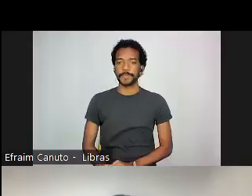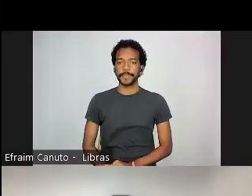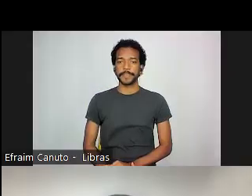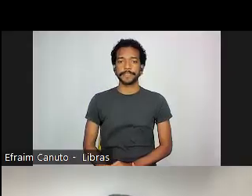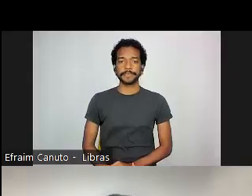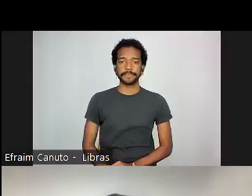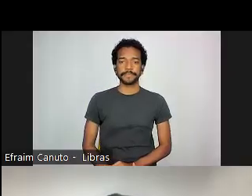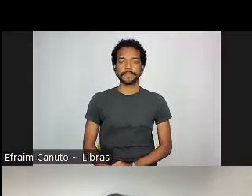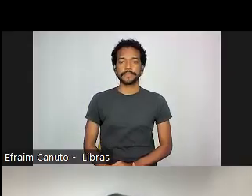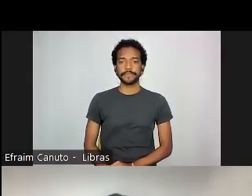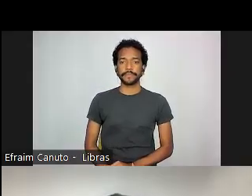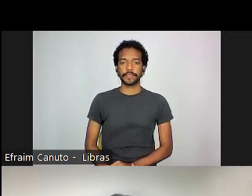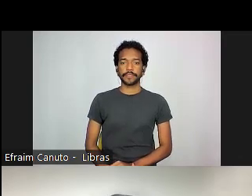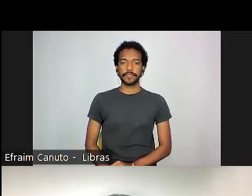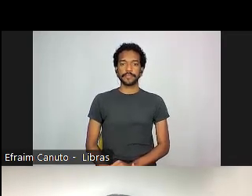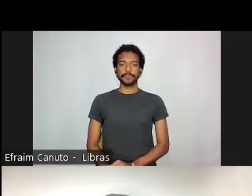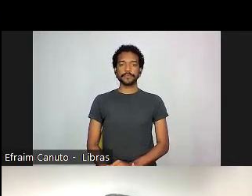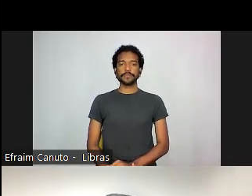Será que todo mundo consegue ver?